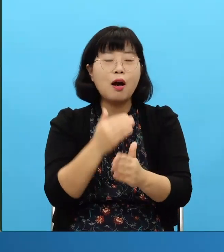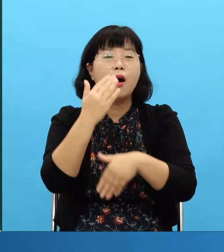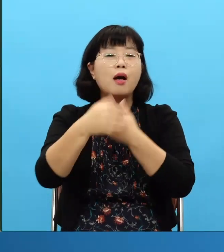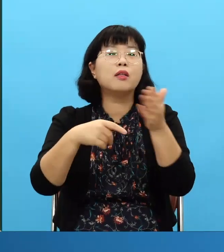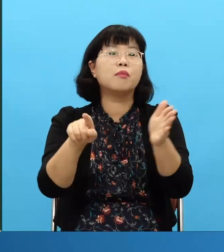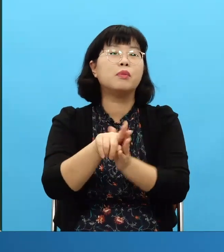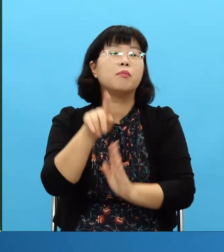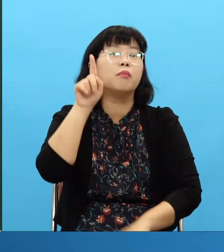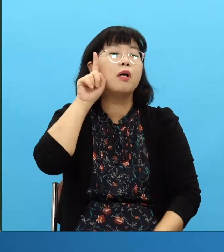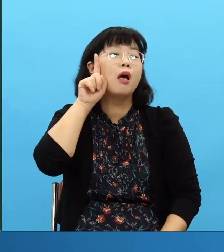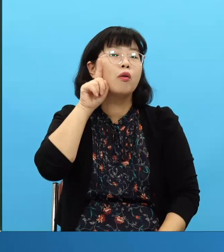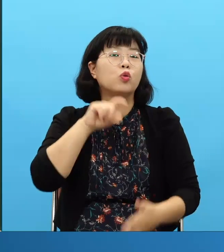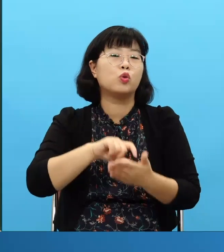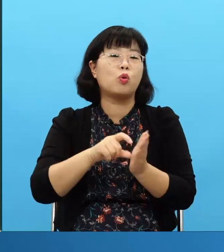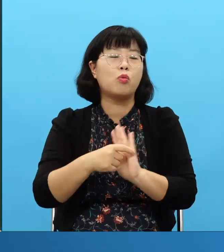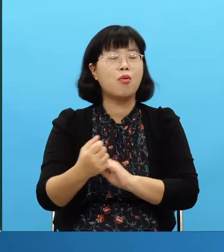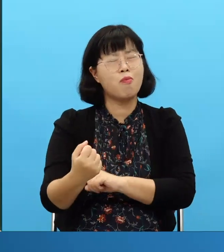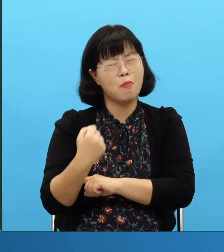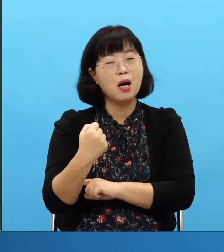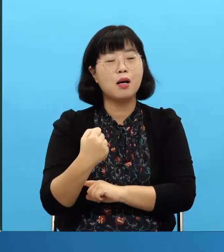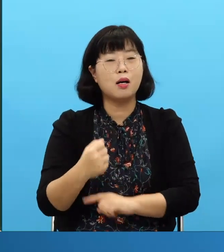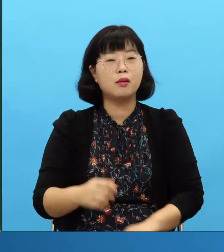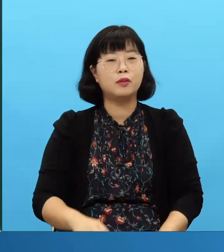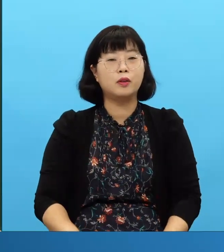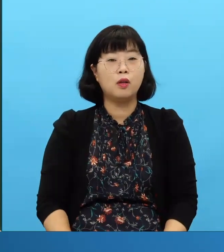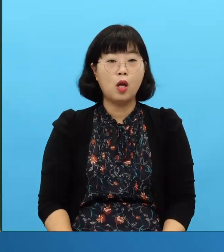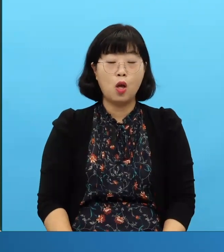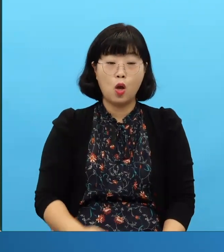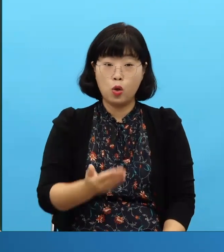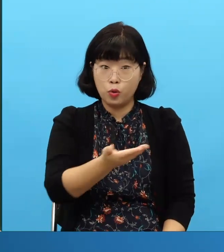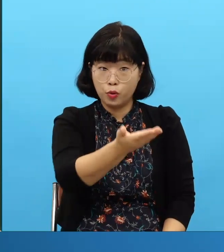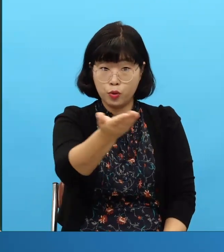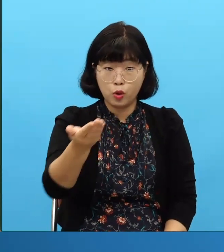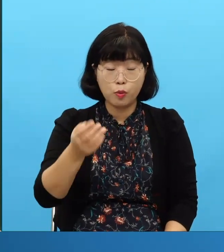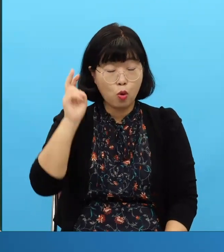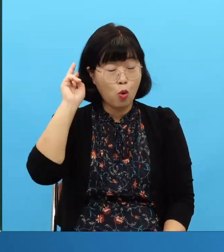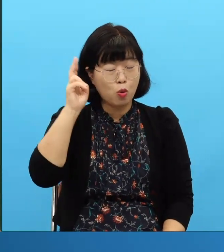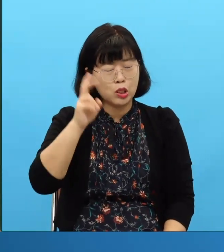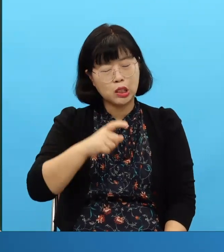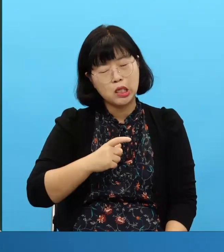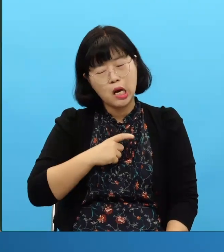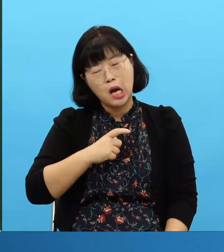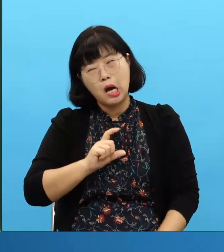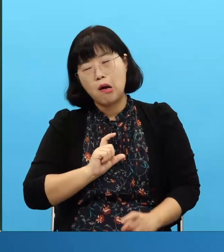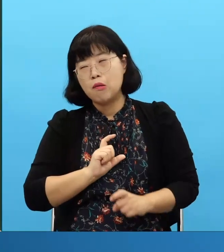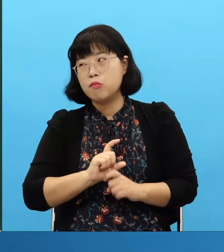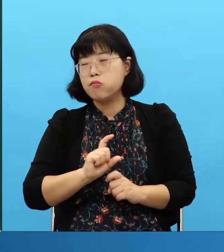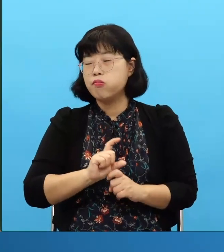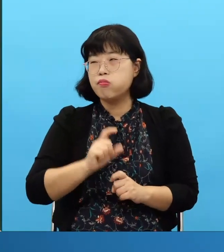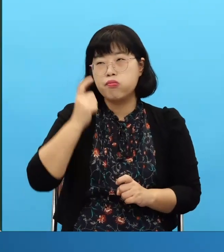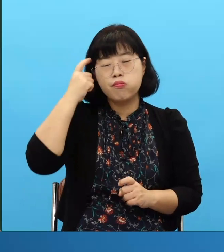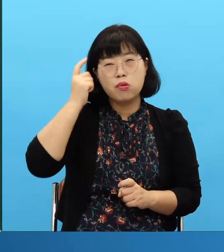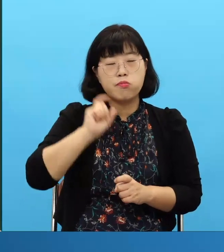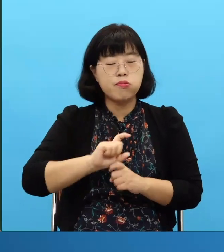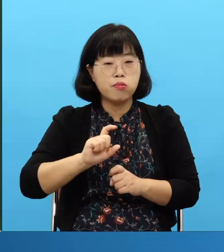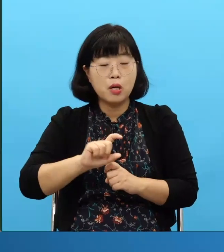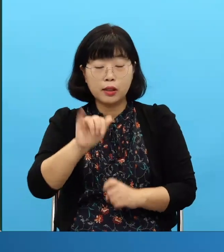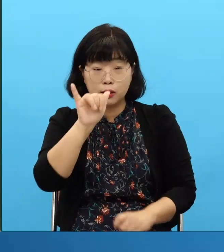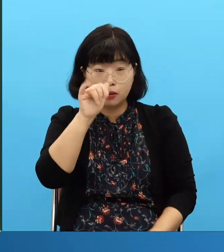posiblemente los quefordeo tener alguna preocupación No se preocupen